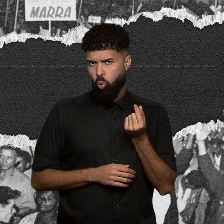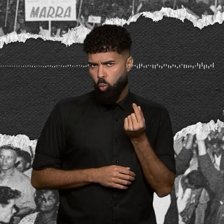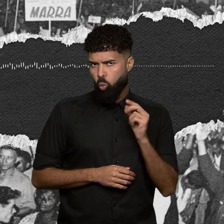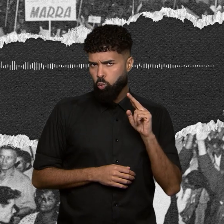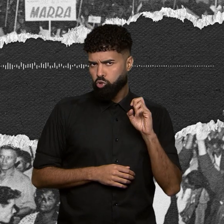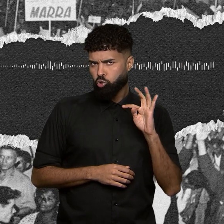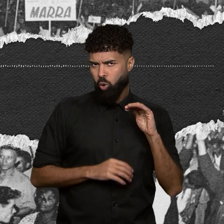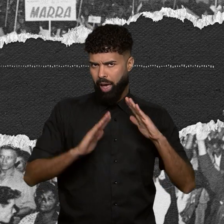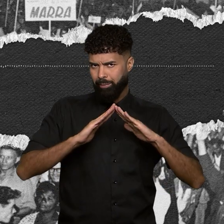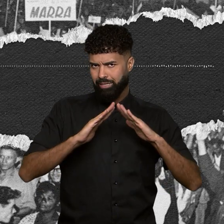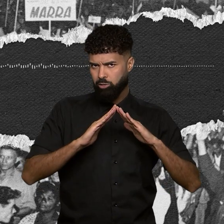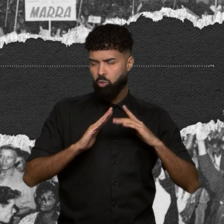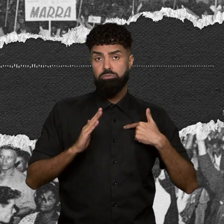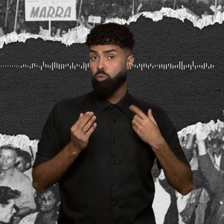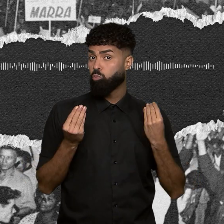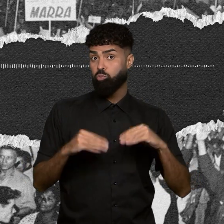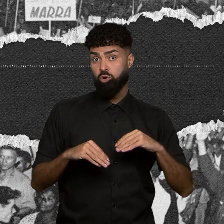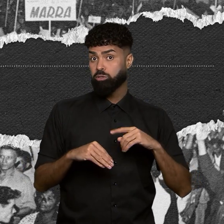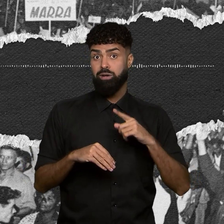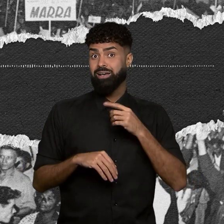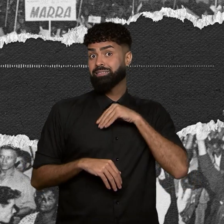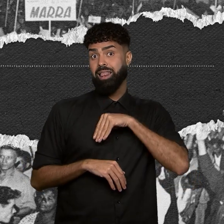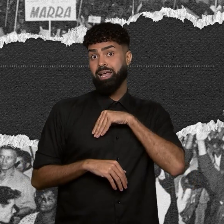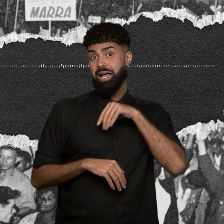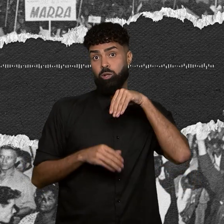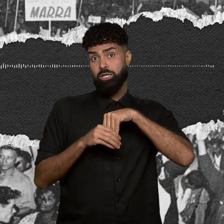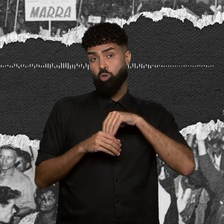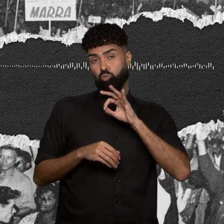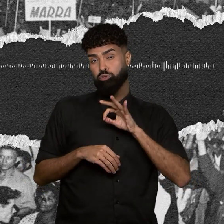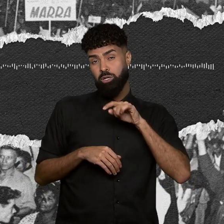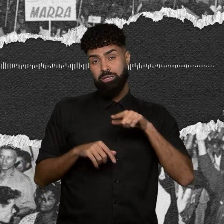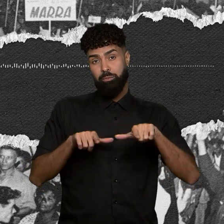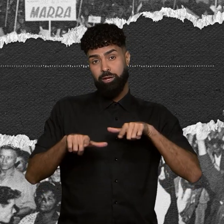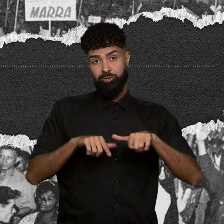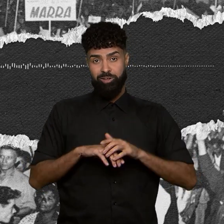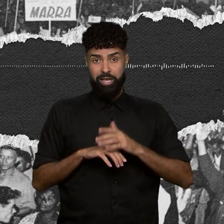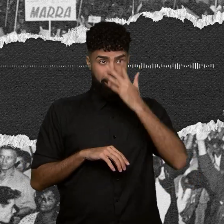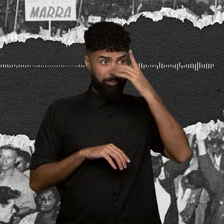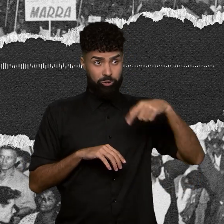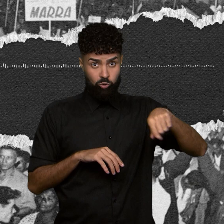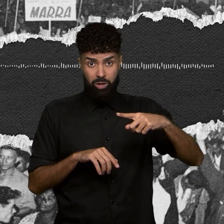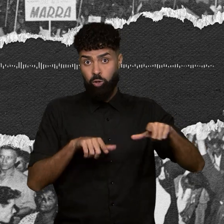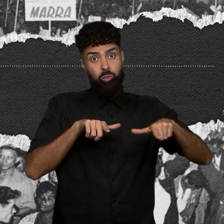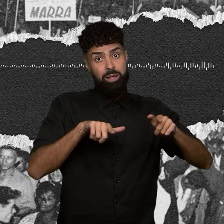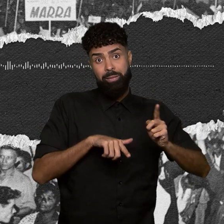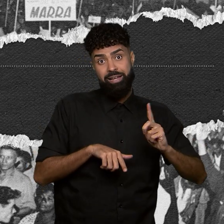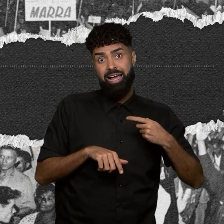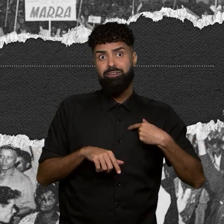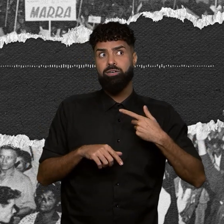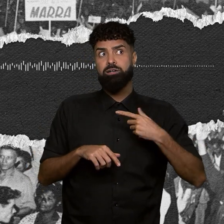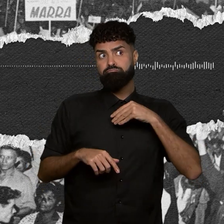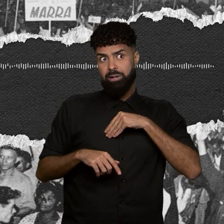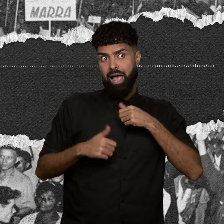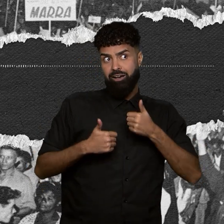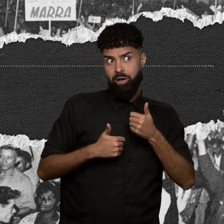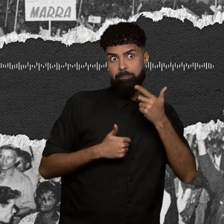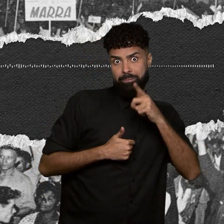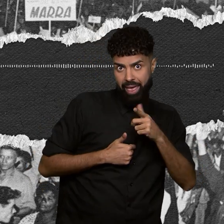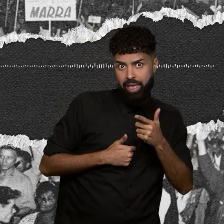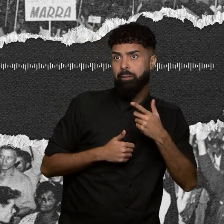não estava previsto no salário do trabalhador. O trabalhador não ganhava o suficiente para pagar uma moradia adequada. Bom, e se não